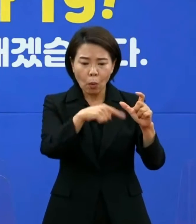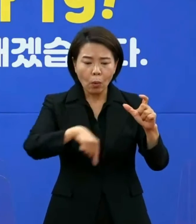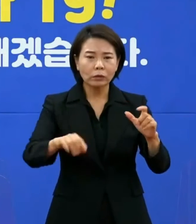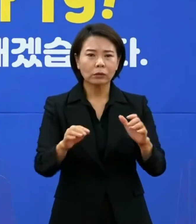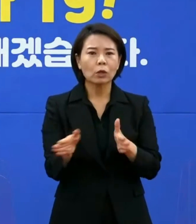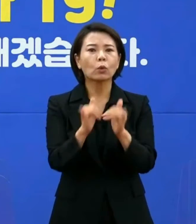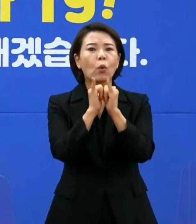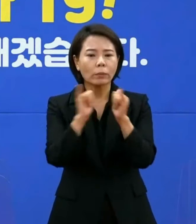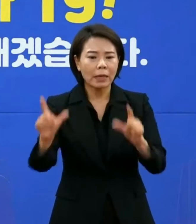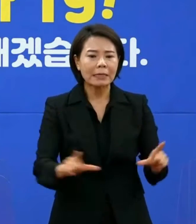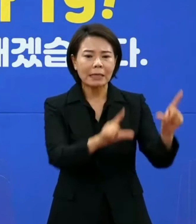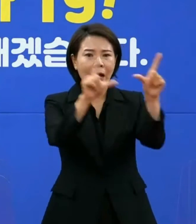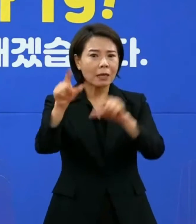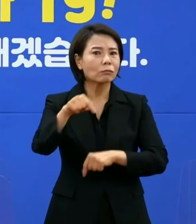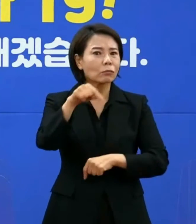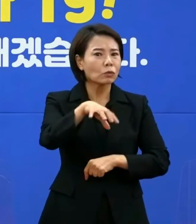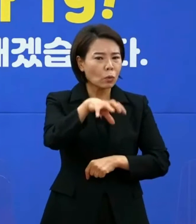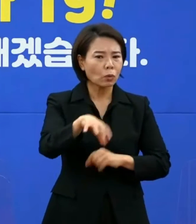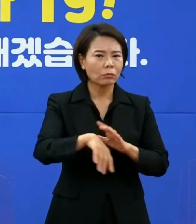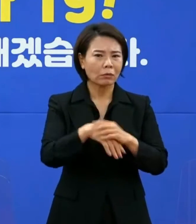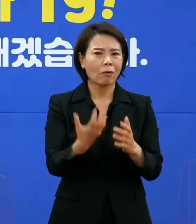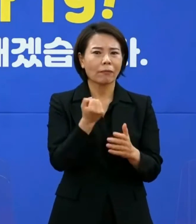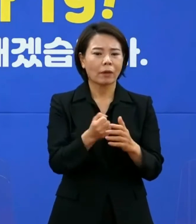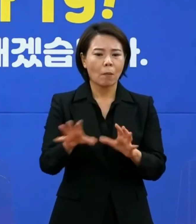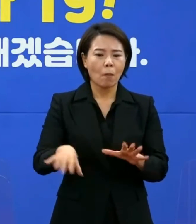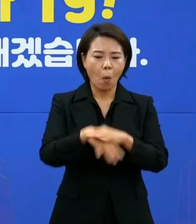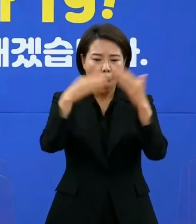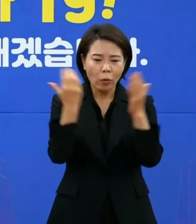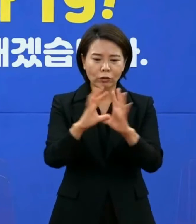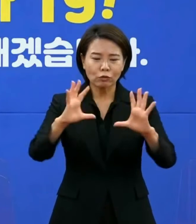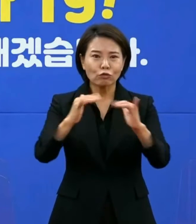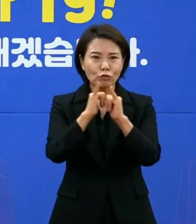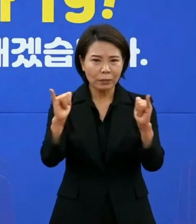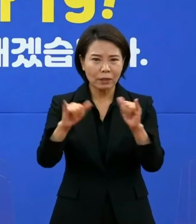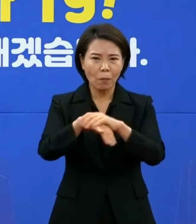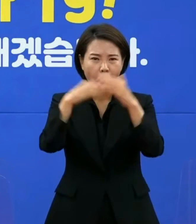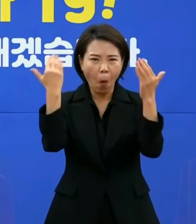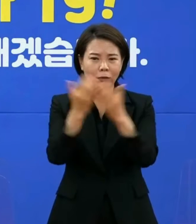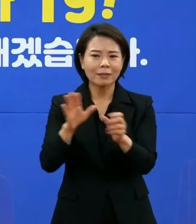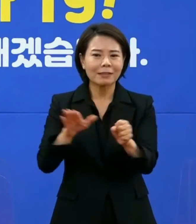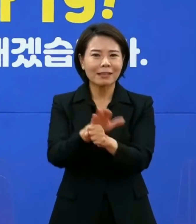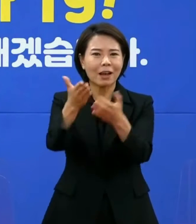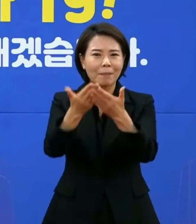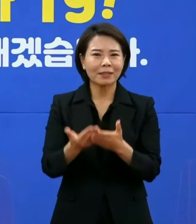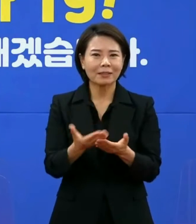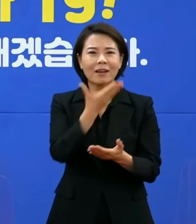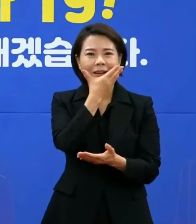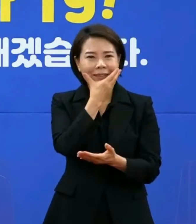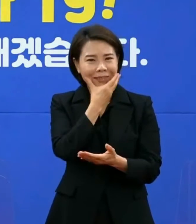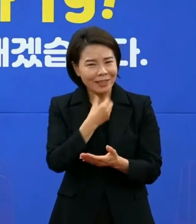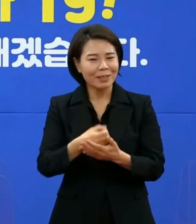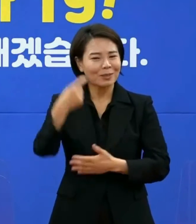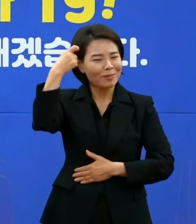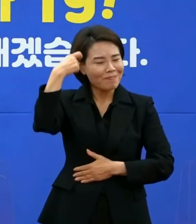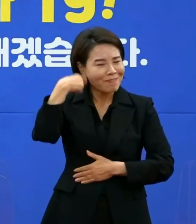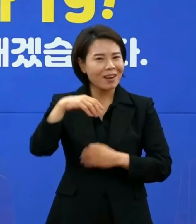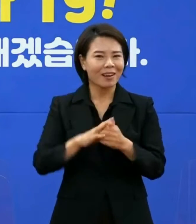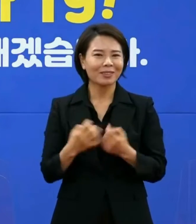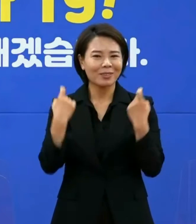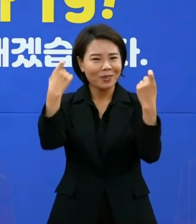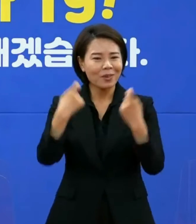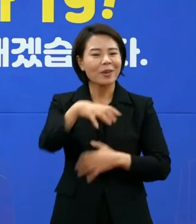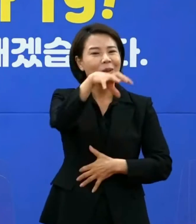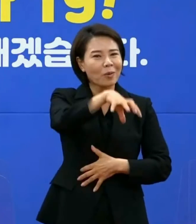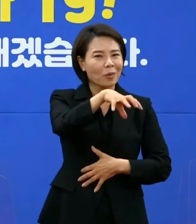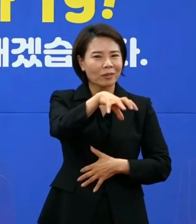터전일 뿐만 아니라 온 국민에게 사랑받는 힐링과 여행의 공간입니다. 코로나에 지친 우리